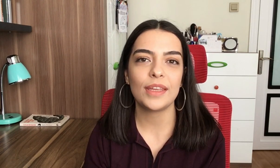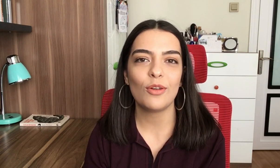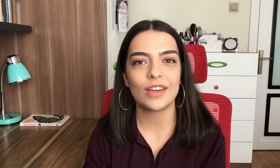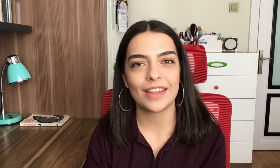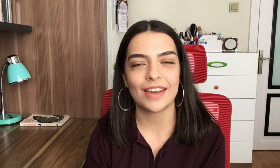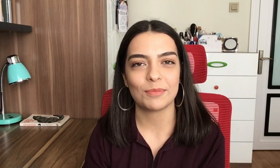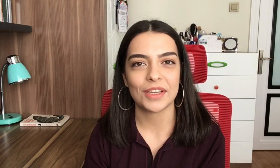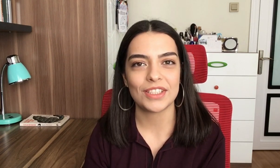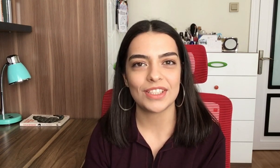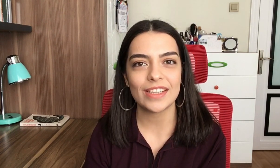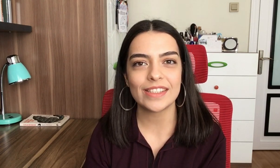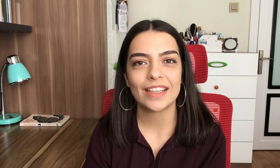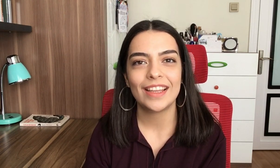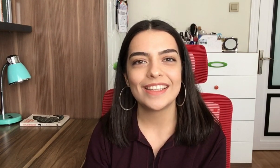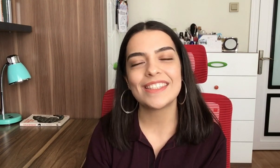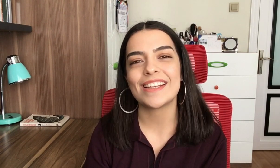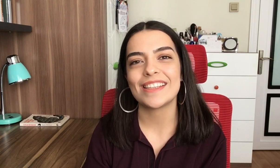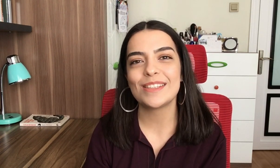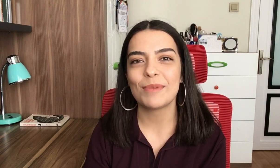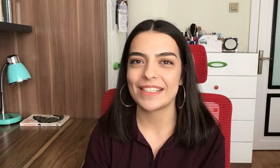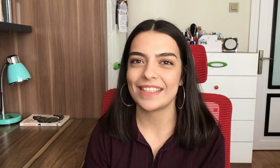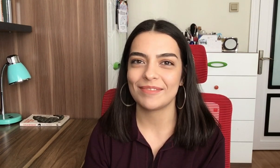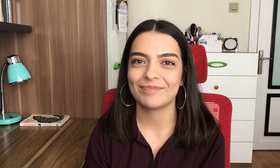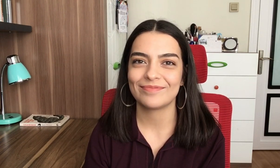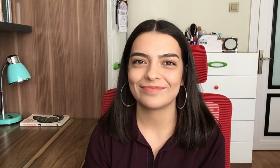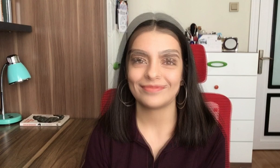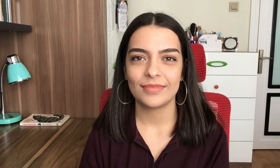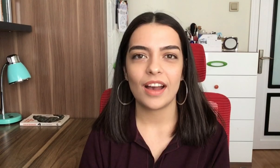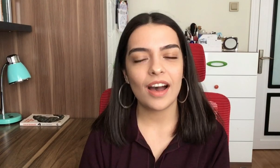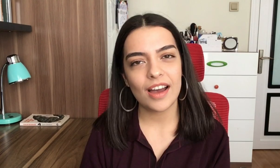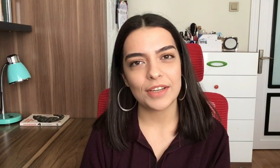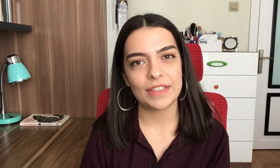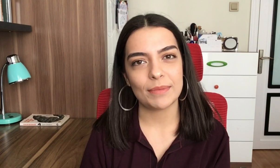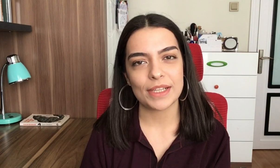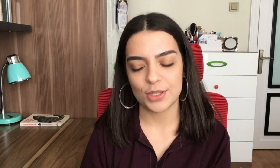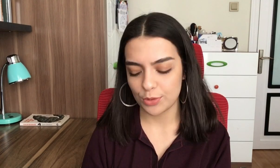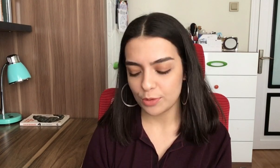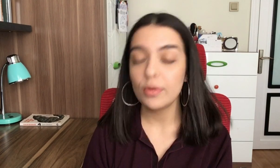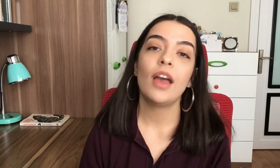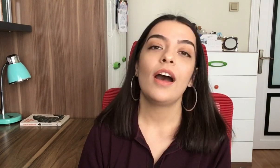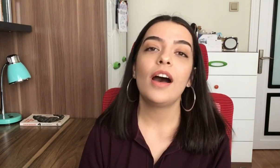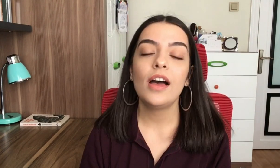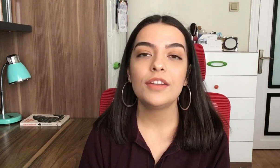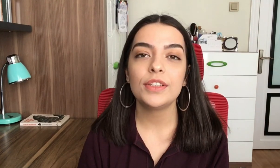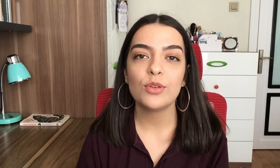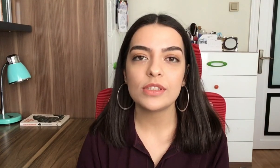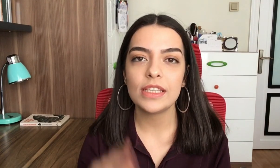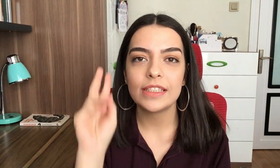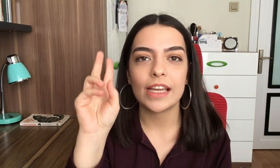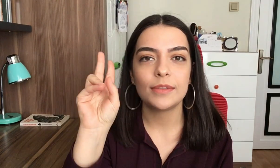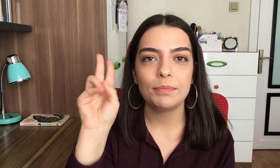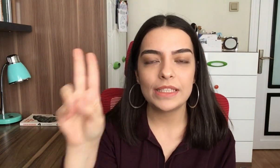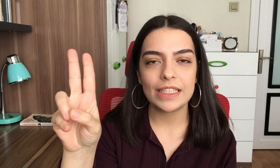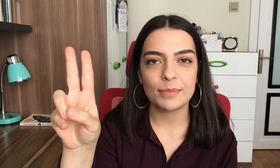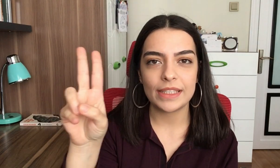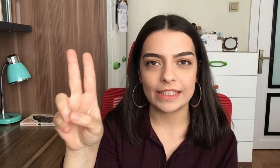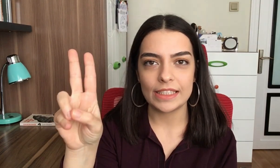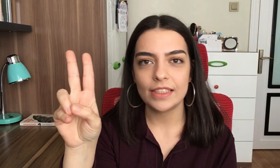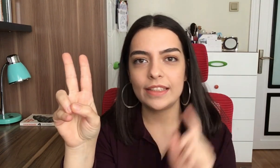öğrenerek başlayacağız. İsterseniz başlayalım. A harfiyle başlıyorum. A harfini gösterirken bir elimi iki, diğer